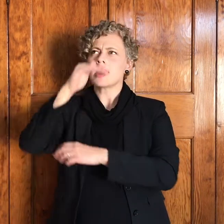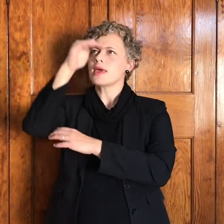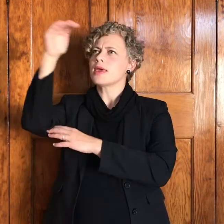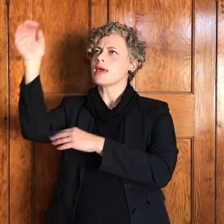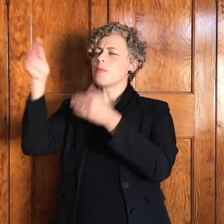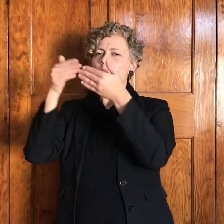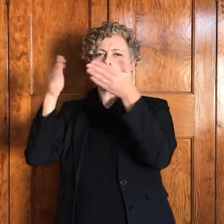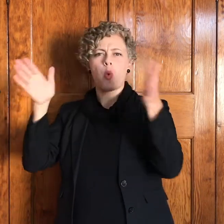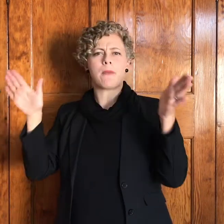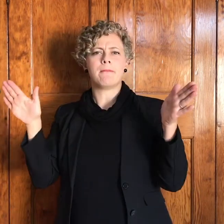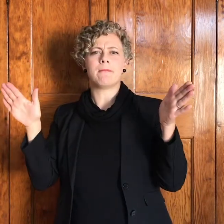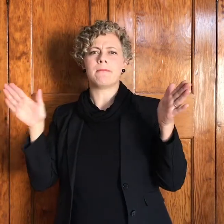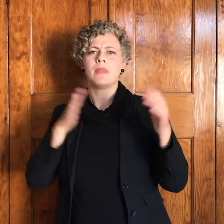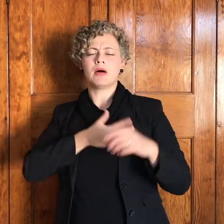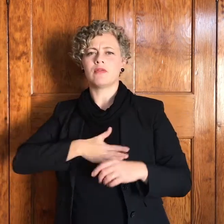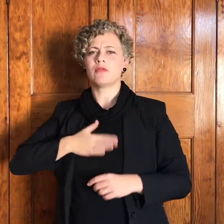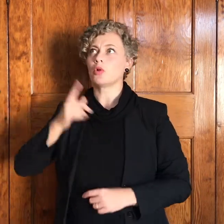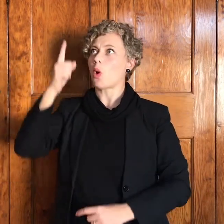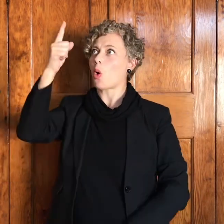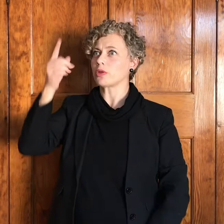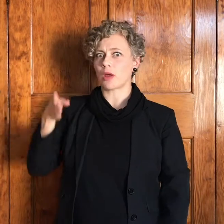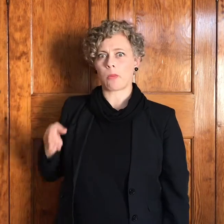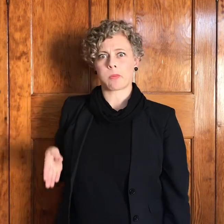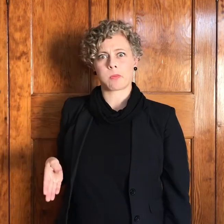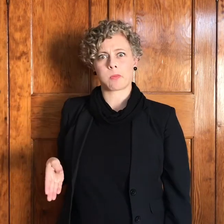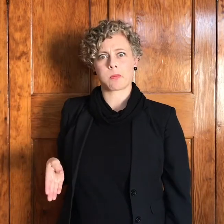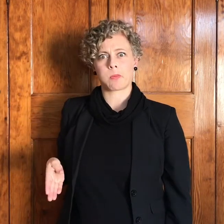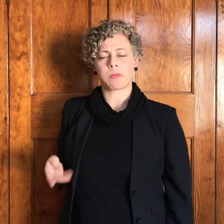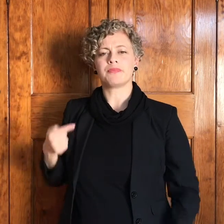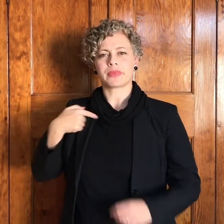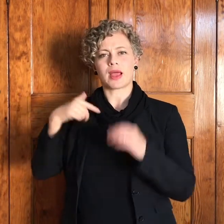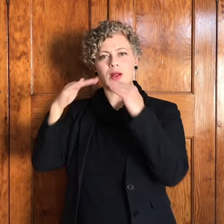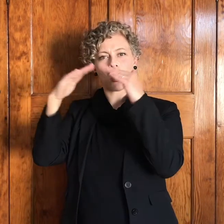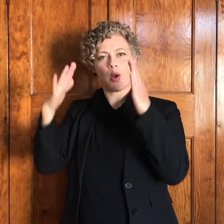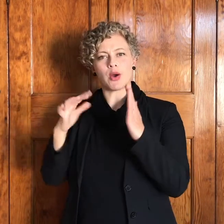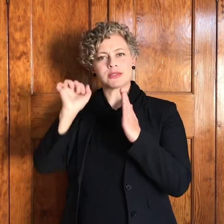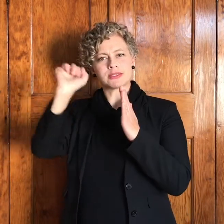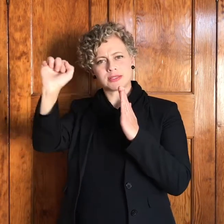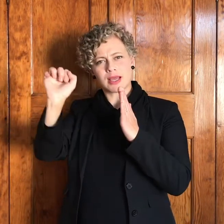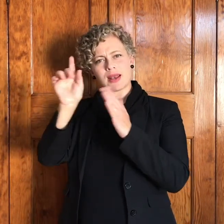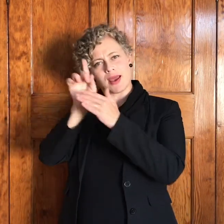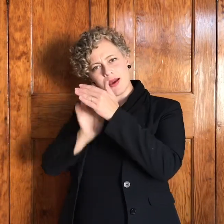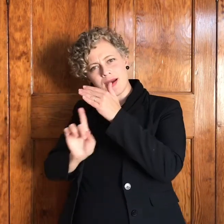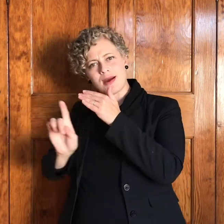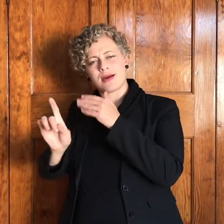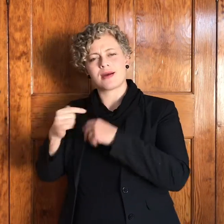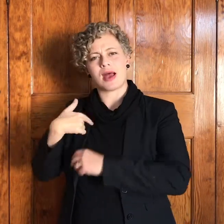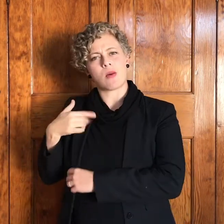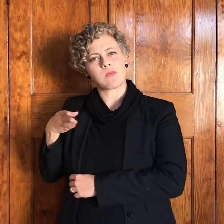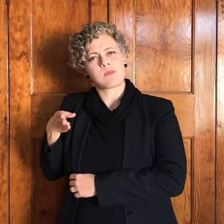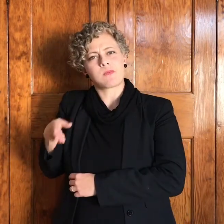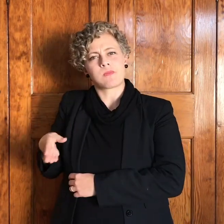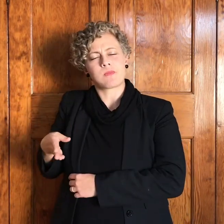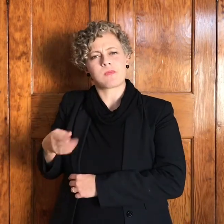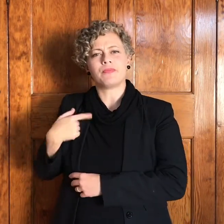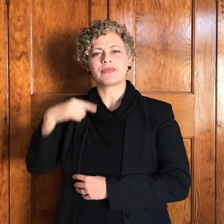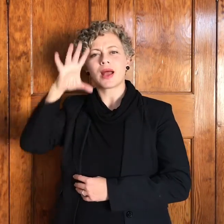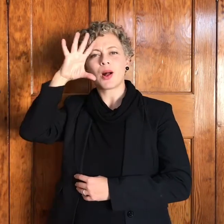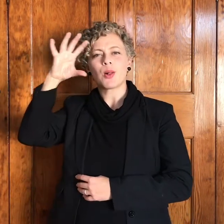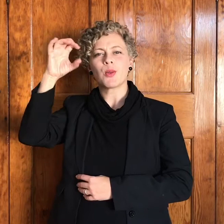dit hoef my god staan hier by my ek is in sy huis dit is vir my makkelijk om te glo alles